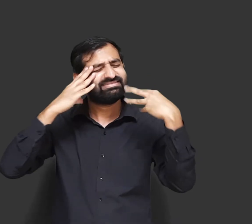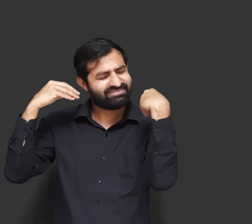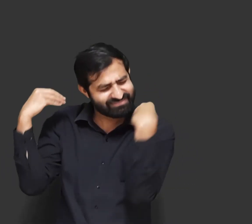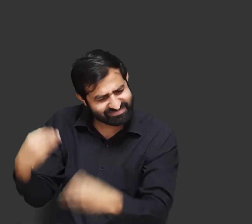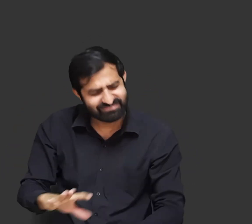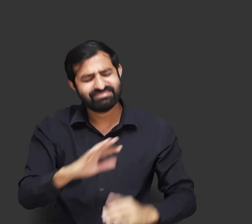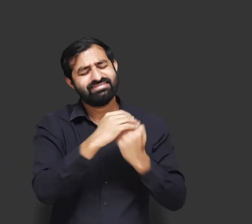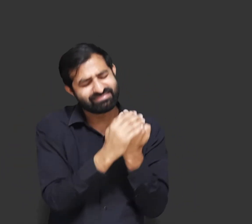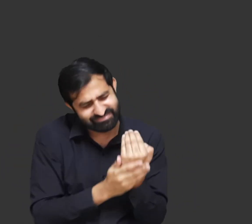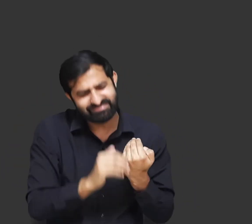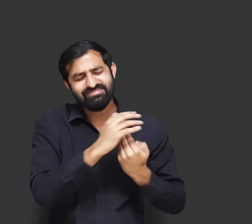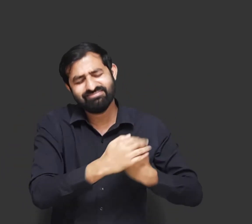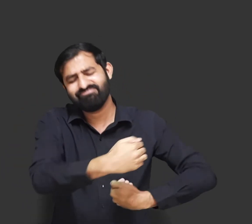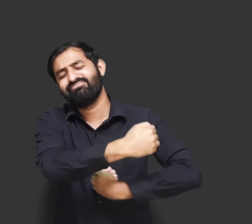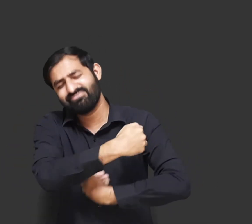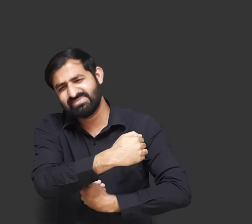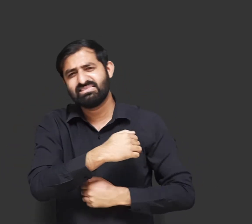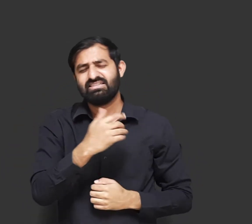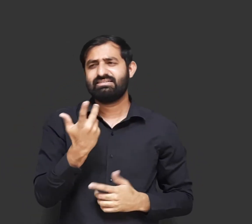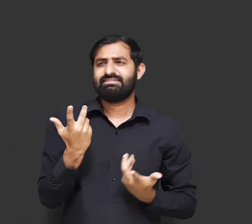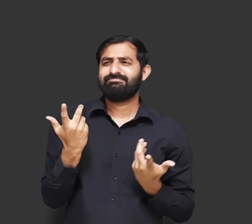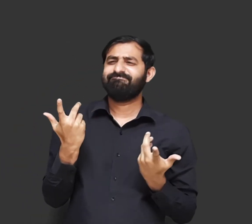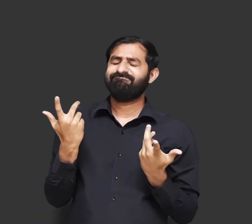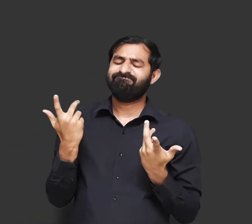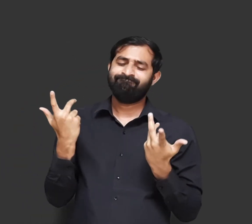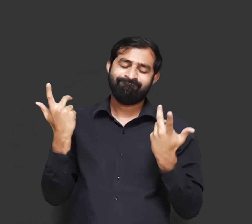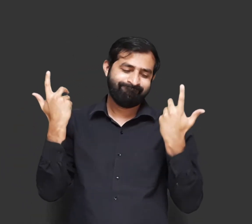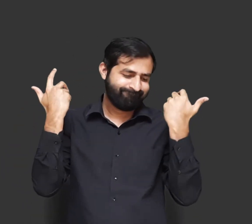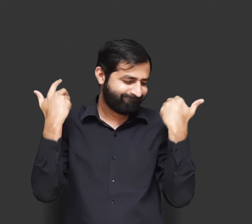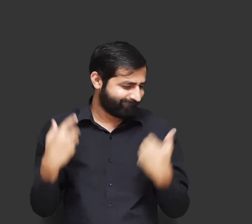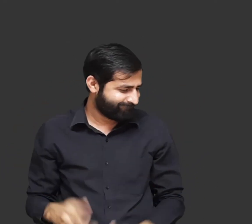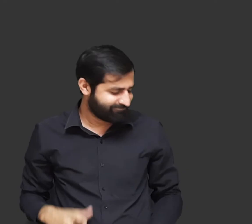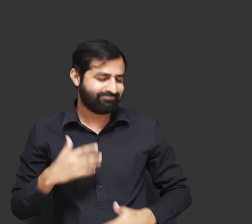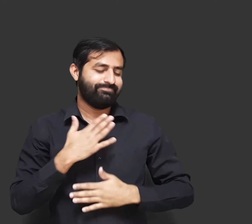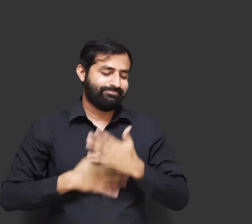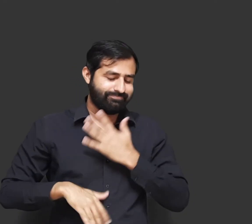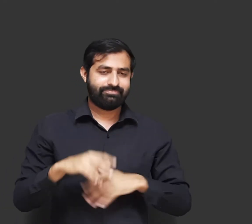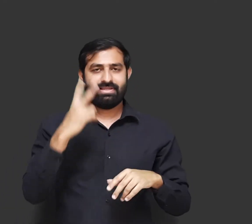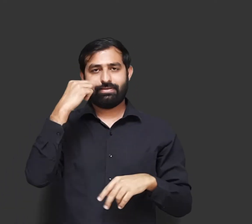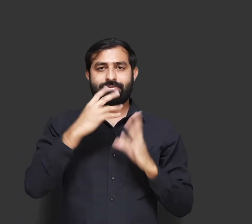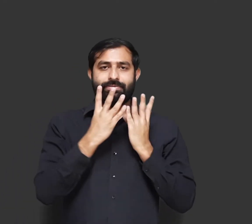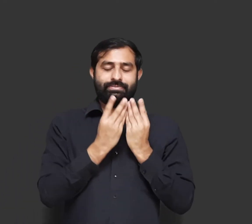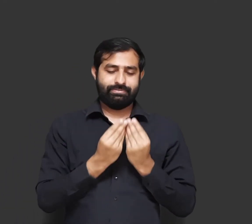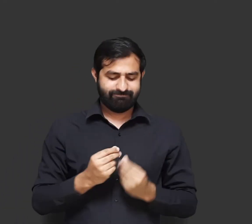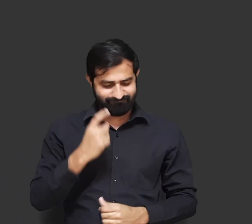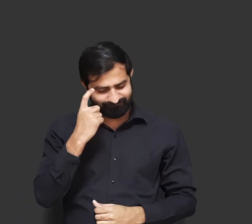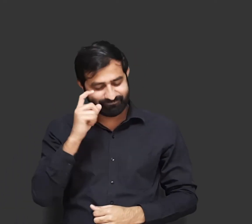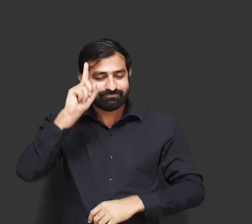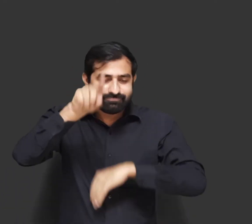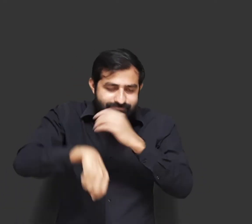पिता ने कहा उसे भूल जाओ बेटा और उसे गले लगा कर प्रेम से शांत करवाया कुछ देर बार बेटे का रोना बंध हुआ और वह शांत